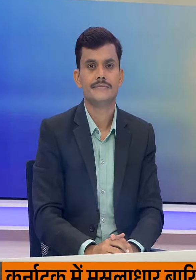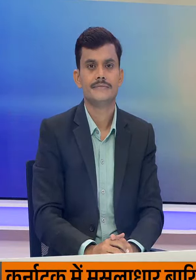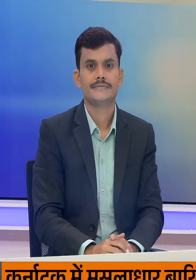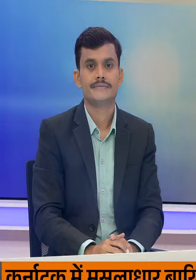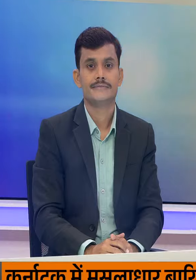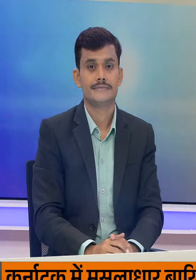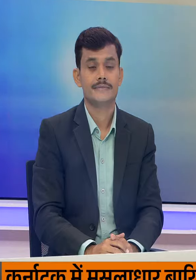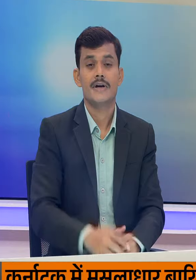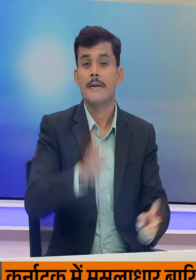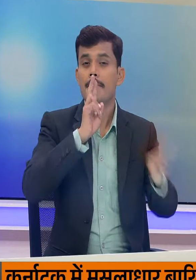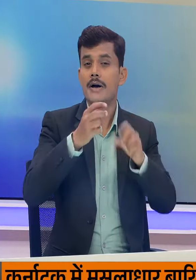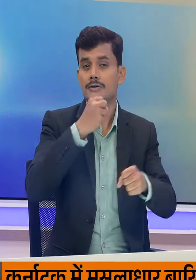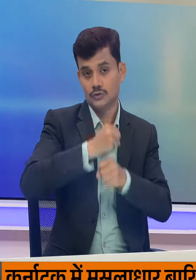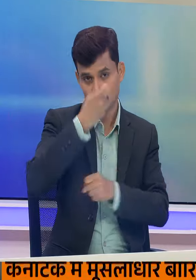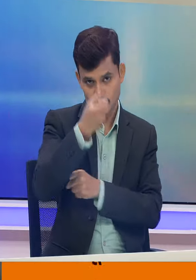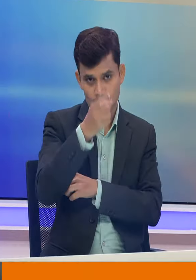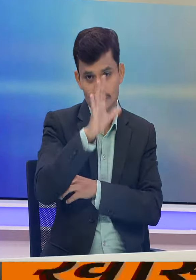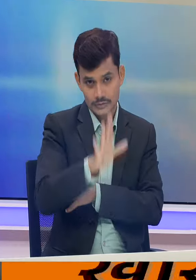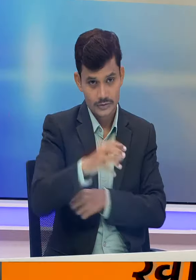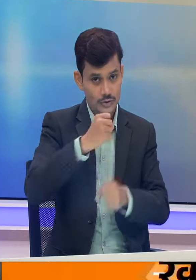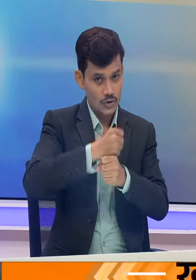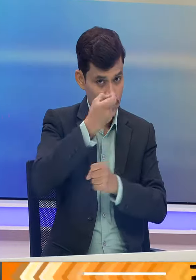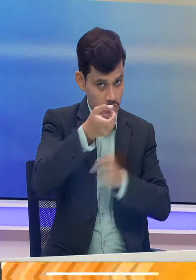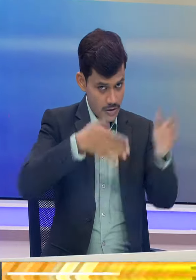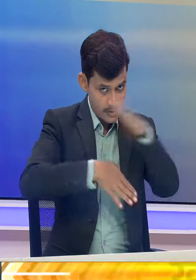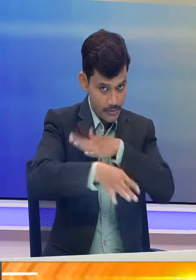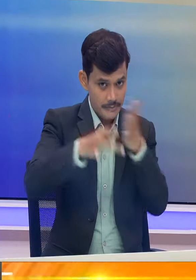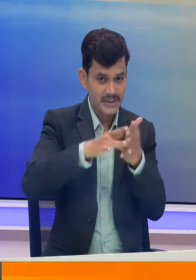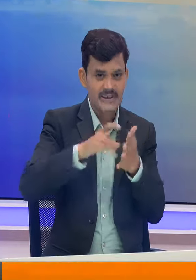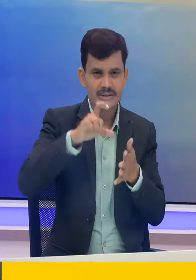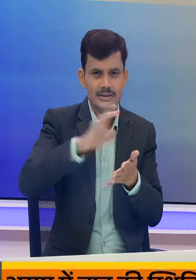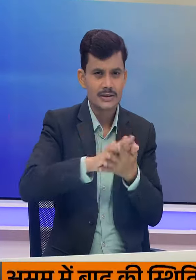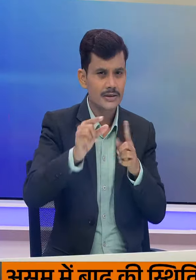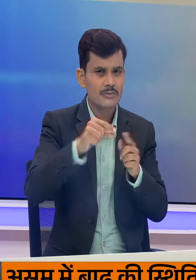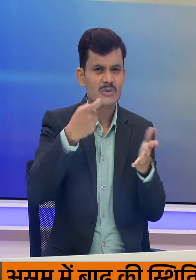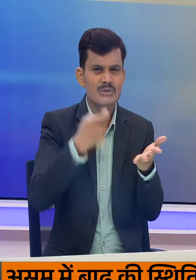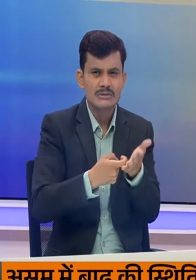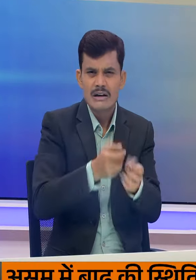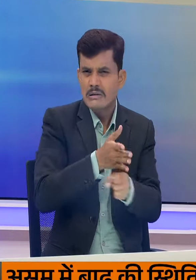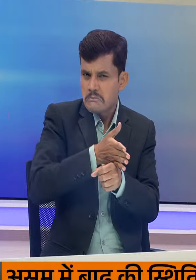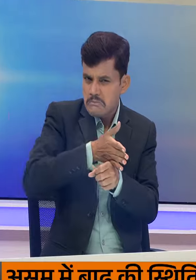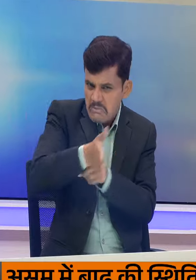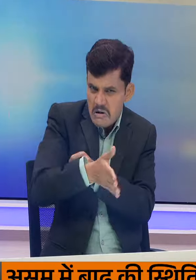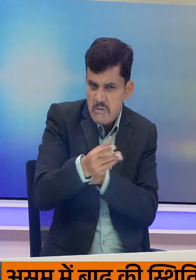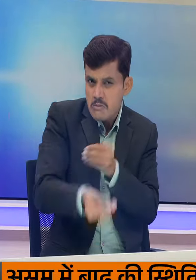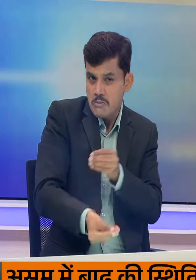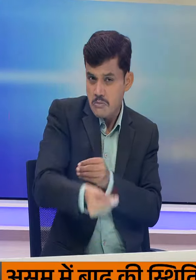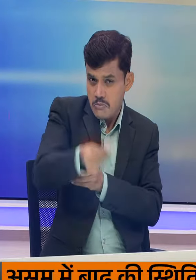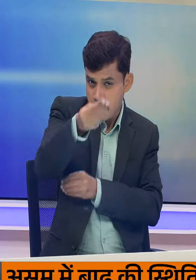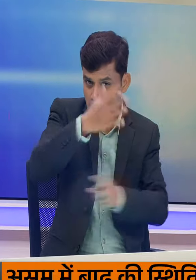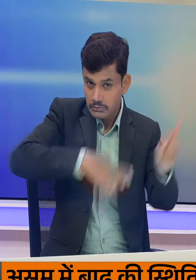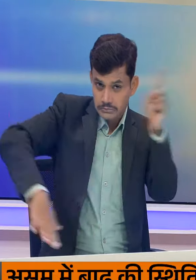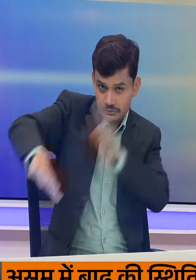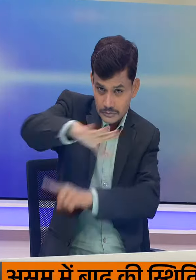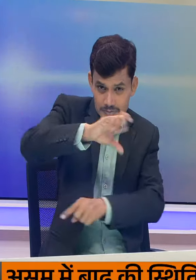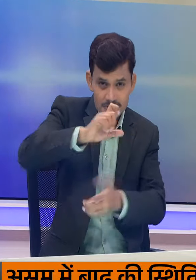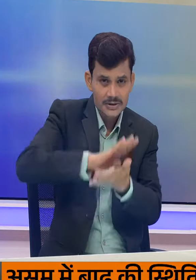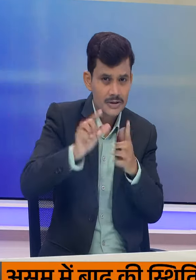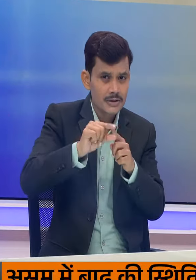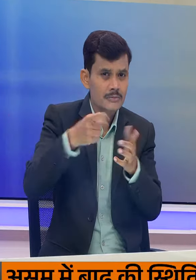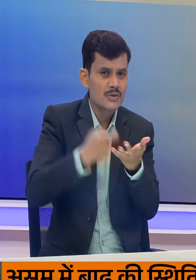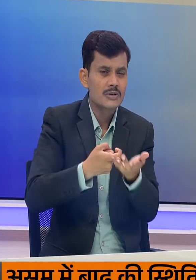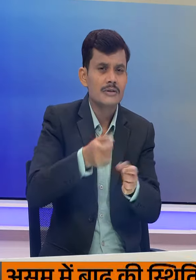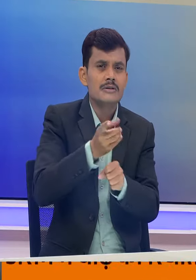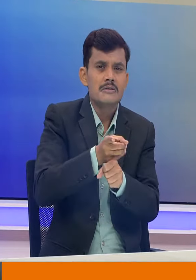और चलिए अब बात गुजरात की करते हैं जहां चांदीपुरा वाइरस का प्रकोप लगातार बढ़ता जा रहा है राज्य में चांदीपुरा